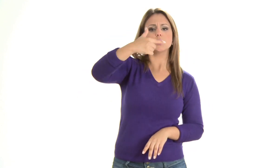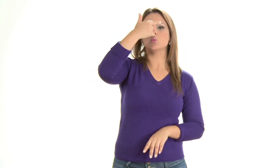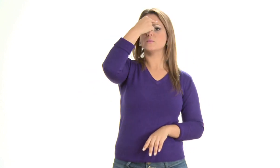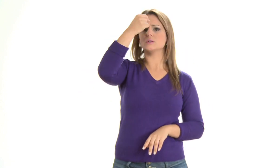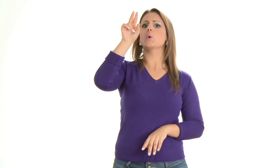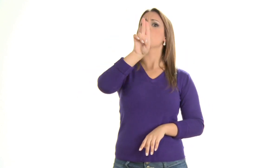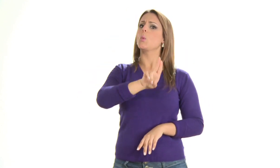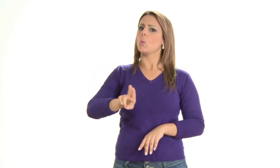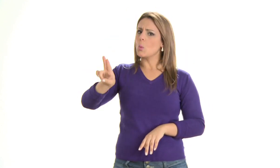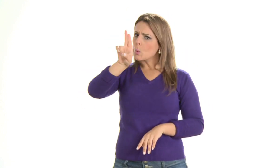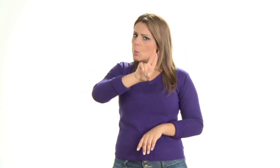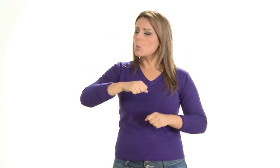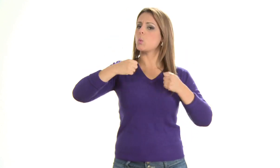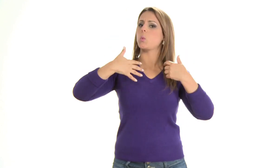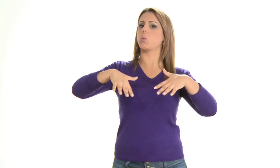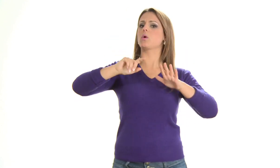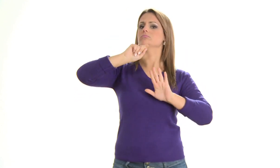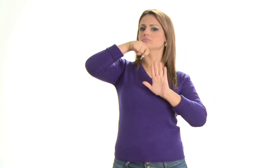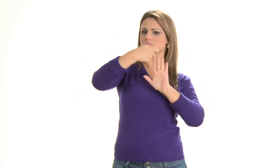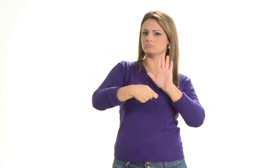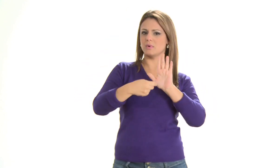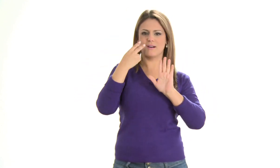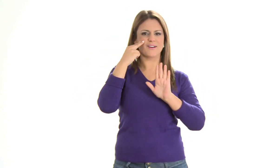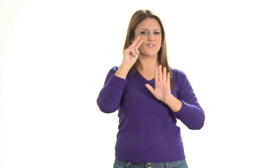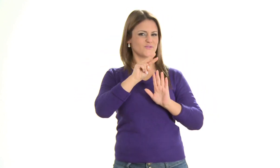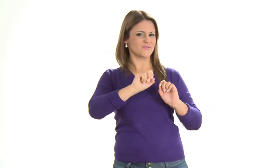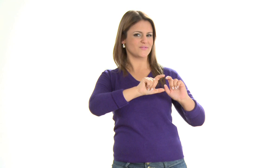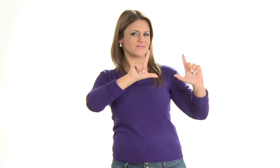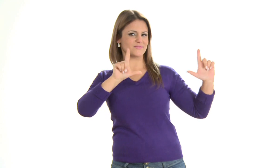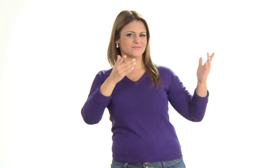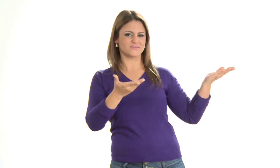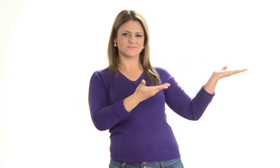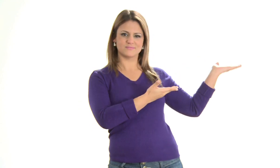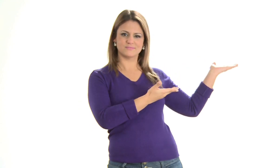hoje. Os setores da nossa universidade em que nós utilizamos diariamente. Veja só!